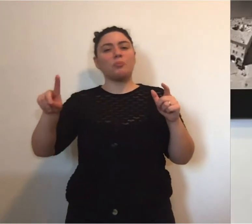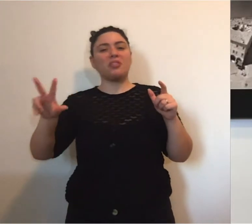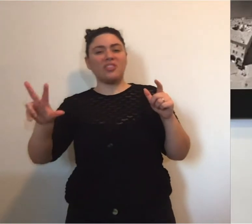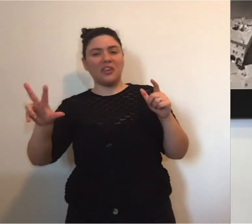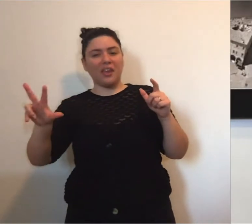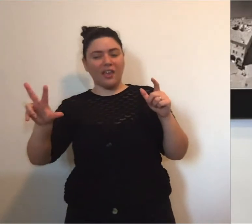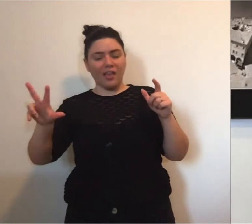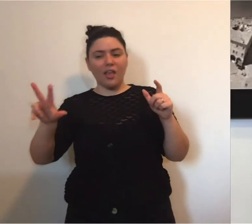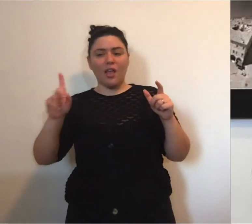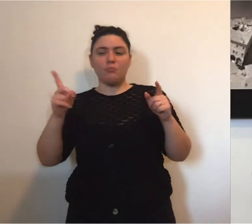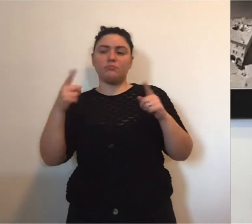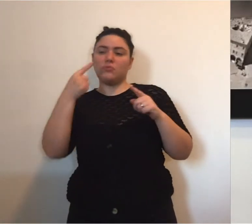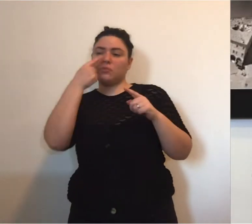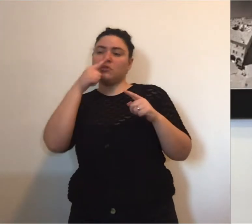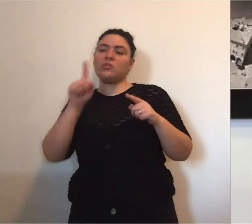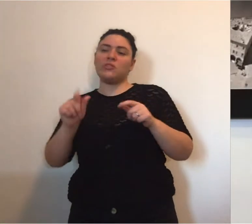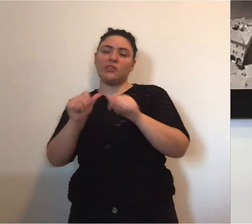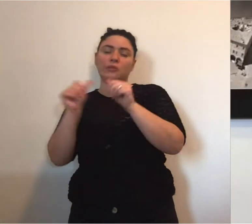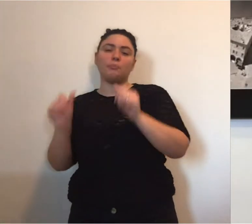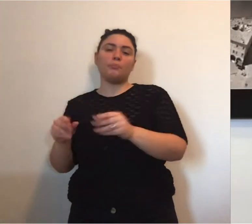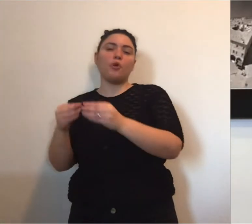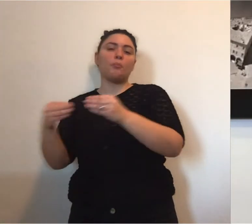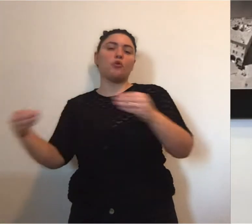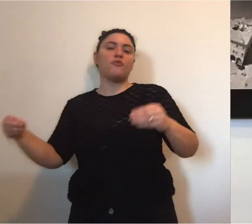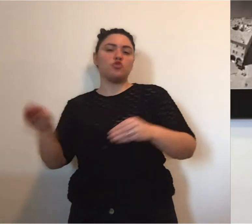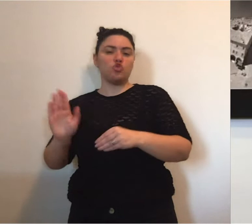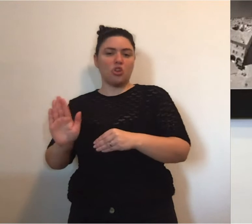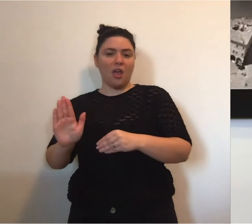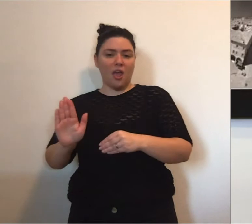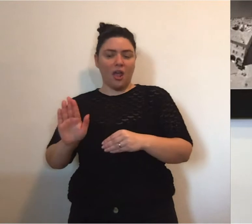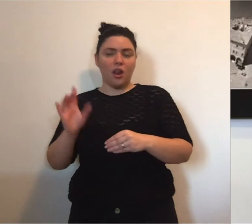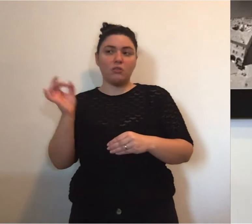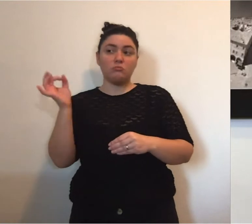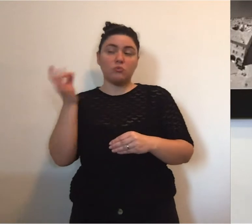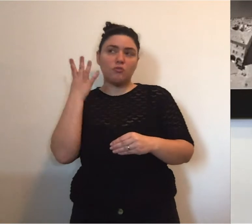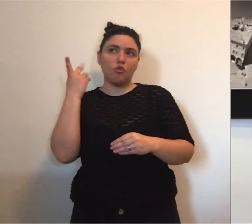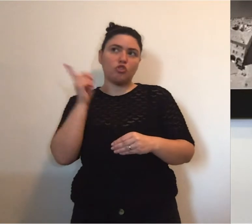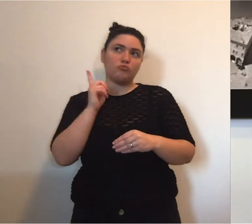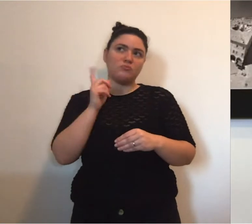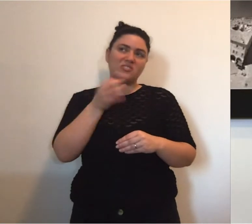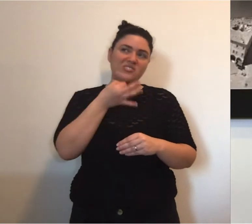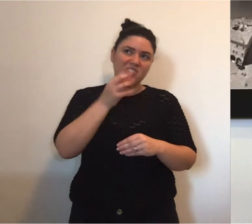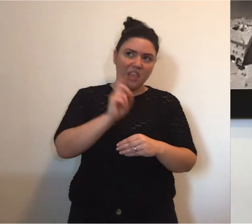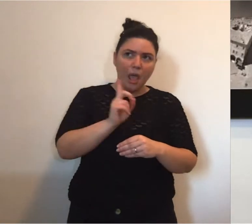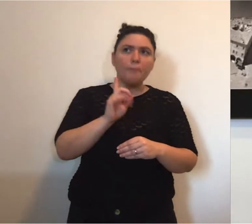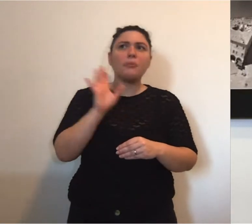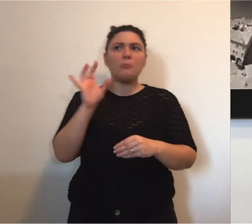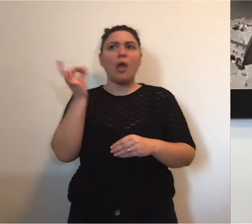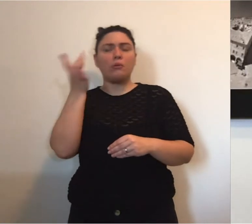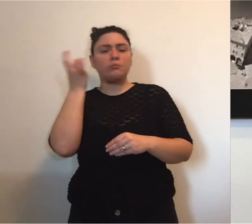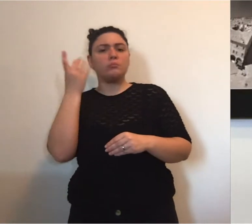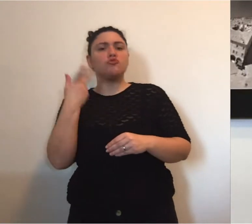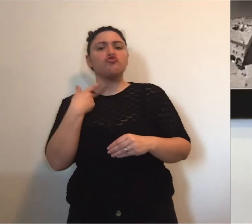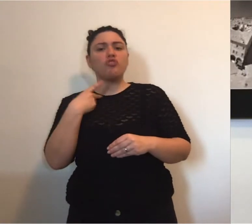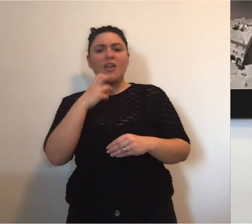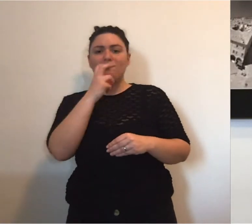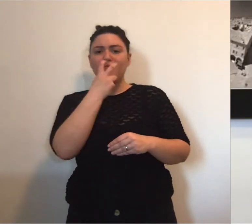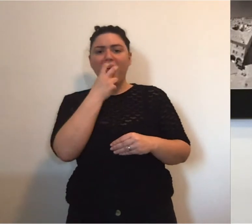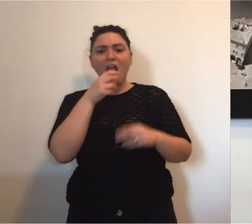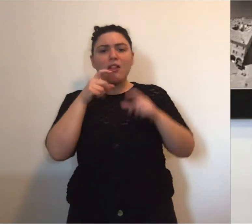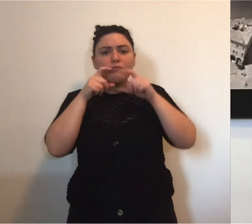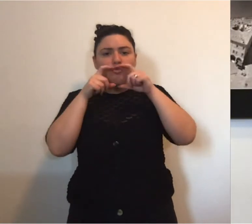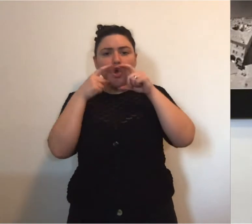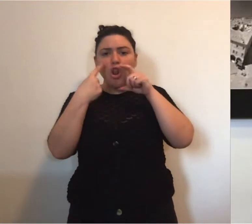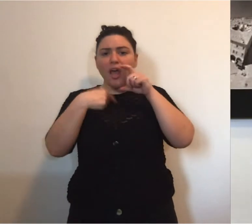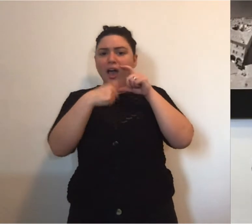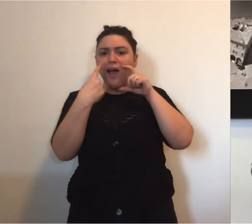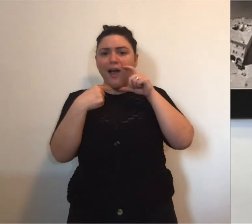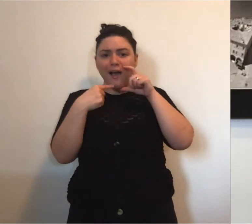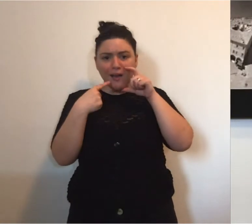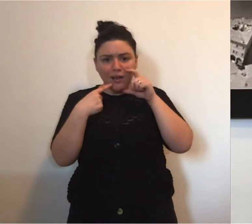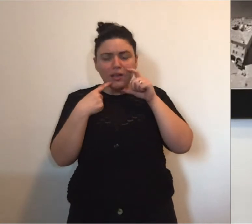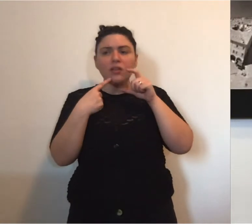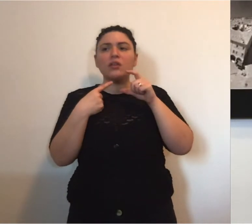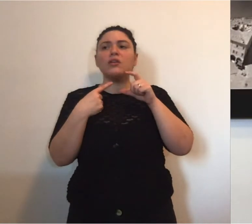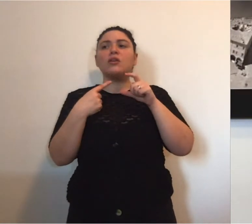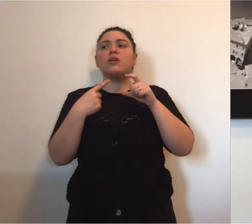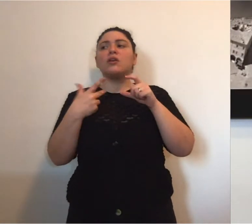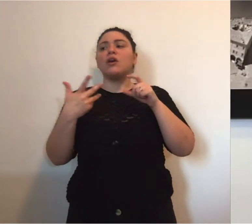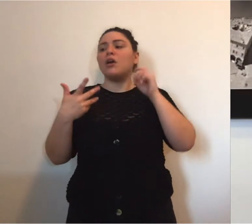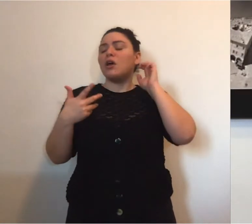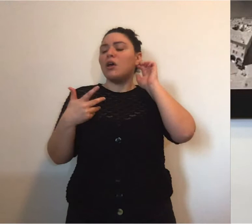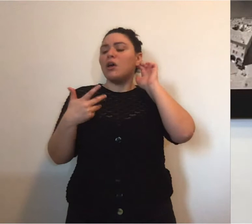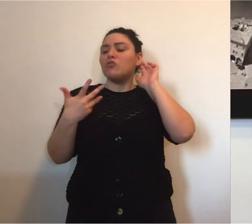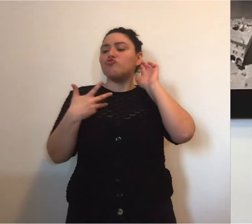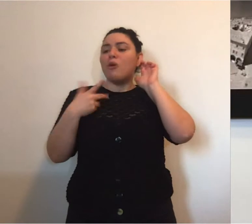FFP3, quelle più professionali che a volte hanno anche una, non sempre, ma hanno anche una valvola, sono quelle